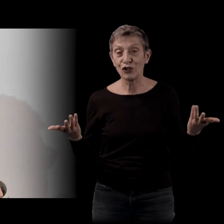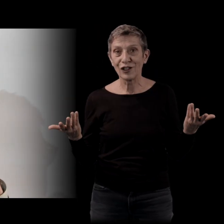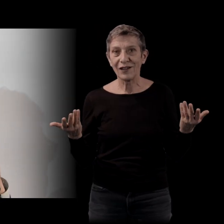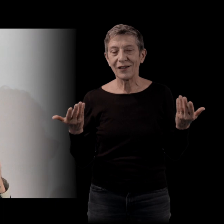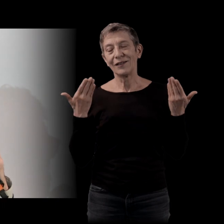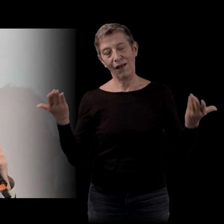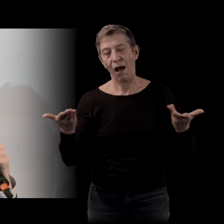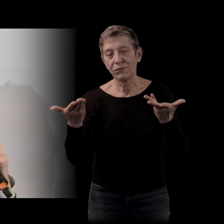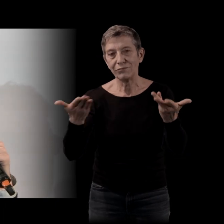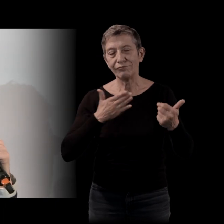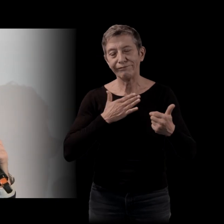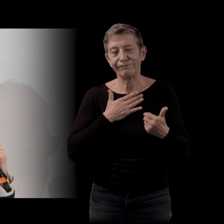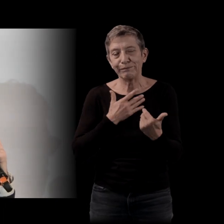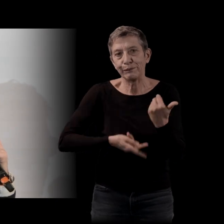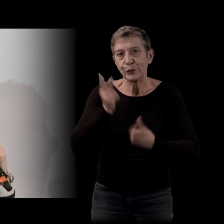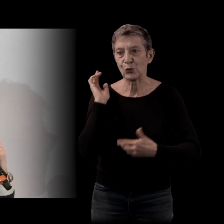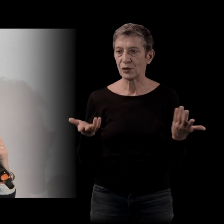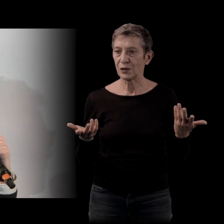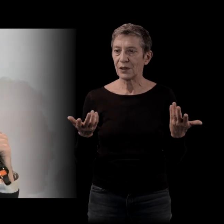-à que le divertissement, je ne trouve pas ça sale, en fait.